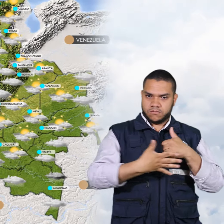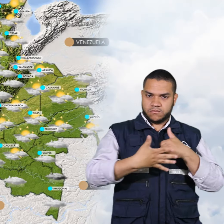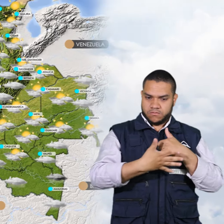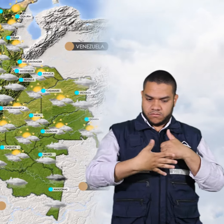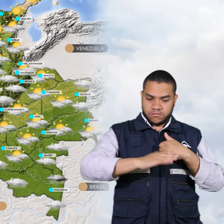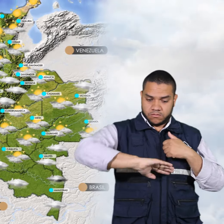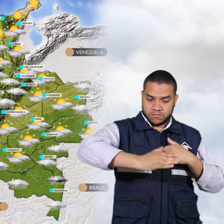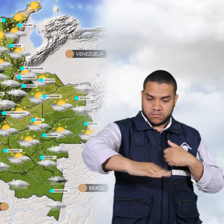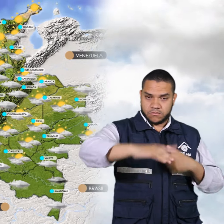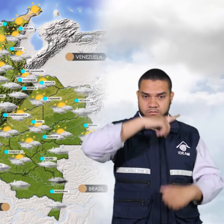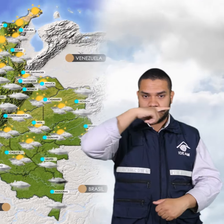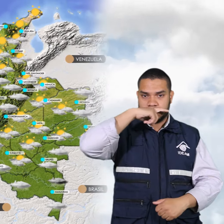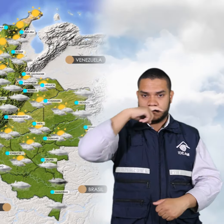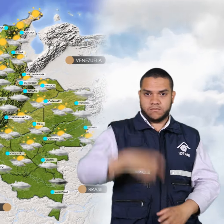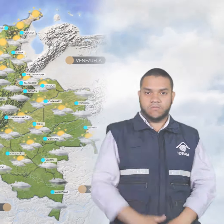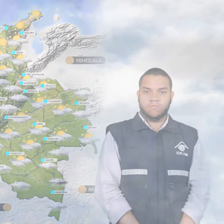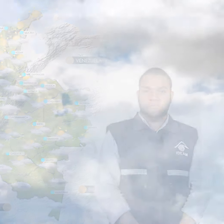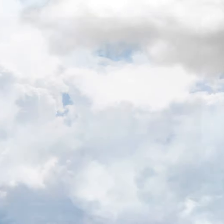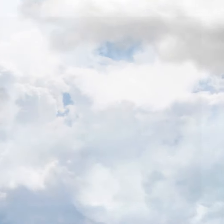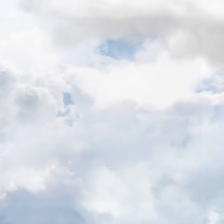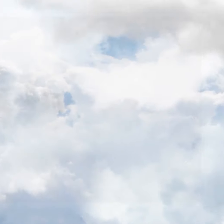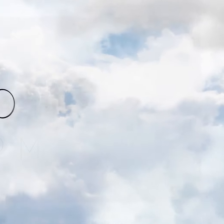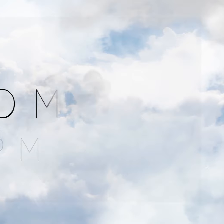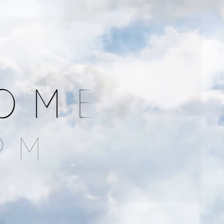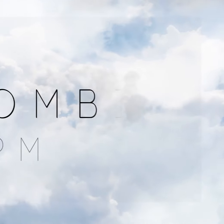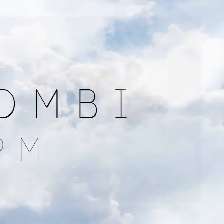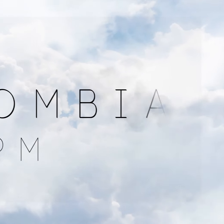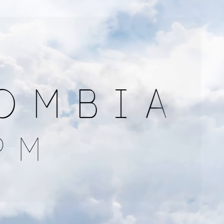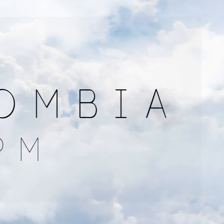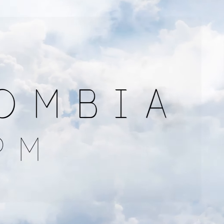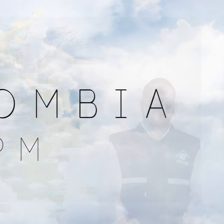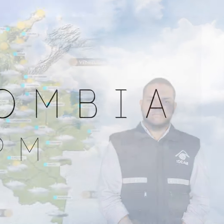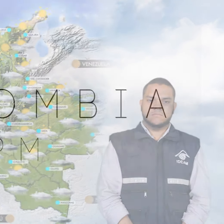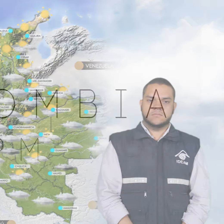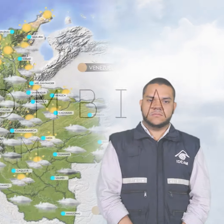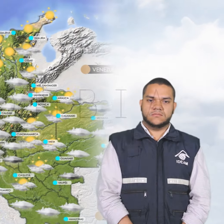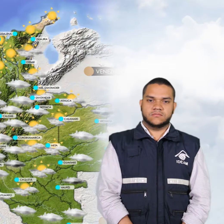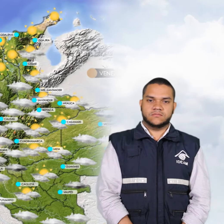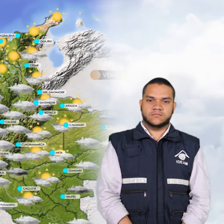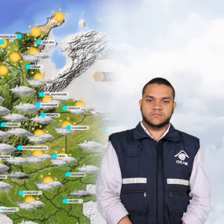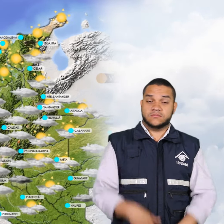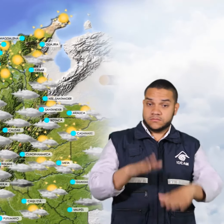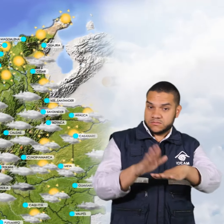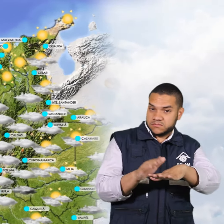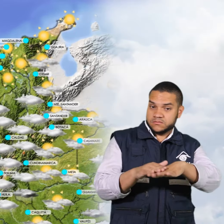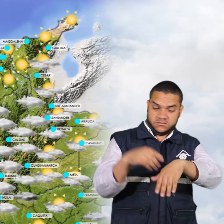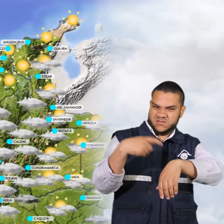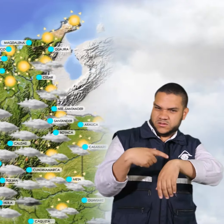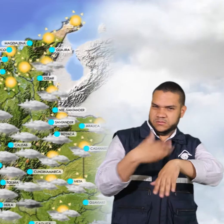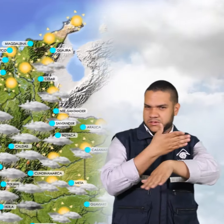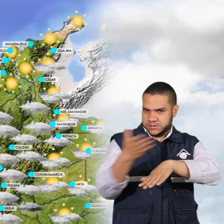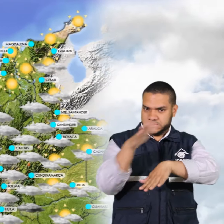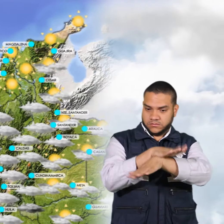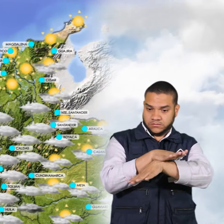amazónico el pronóstico en horas de la tarde nos indica que